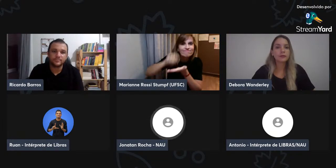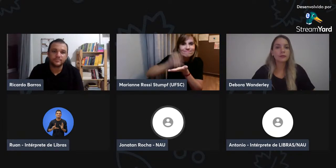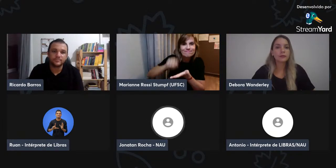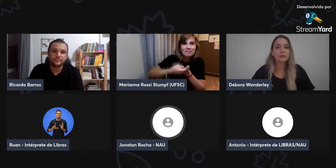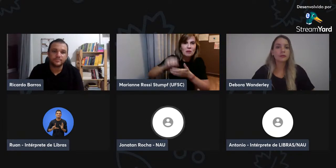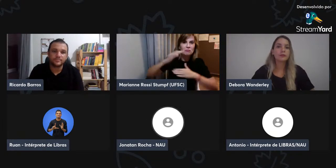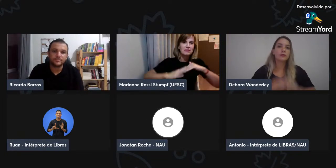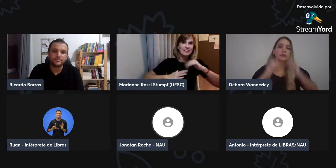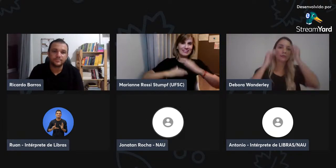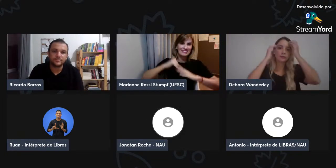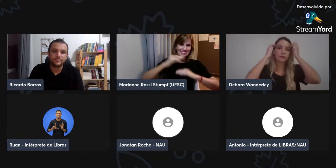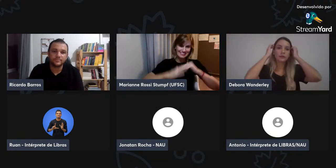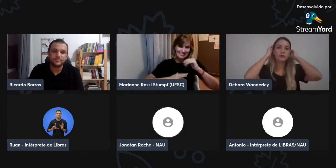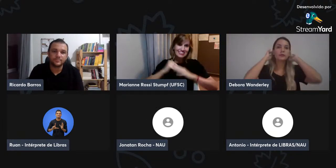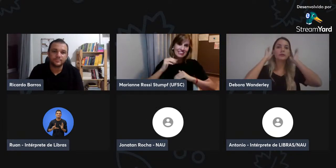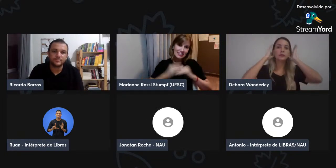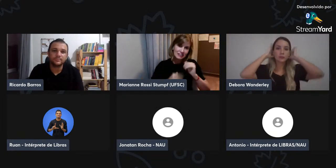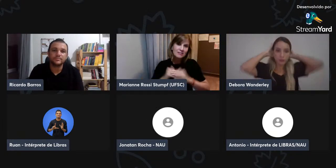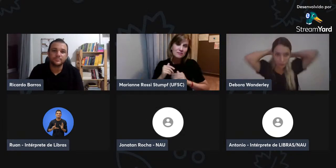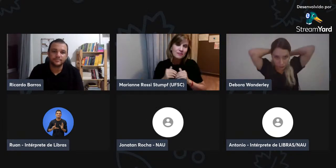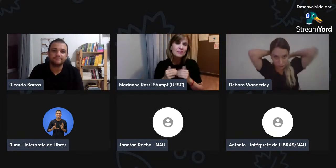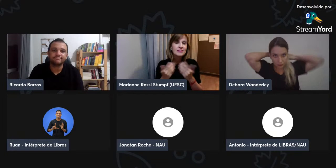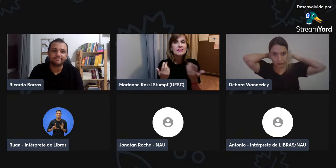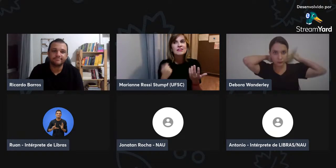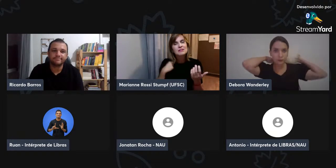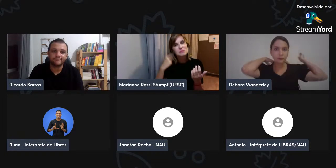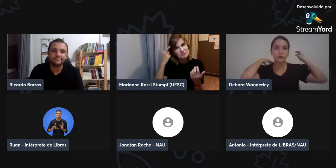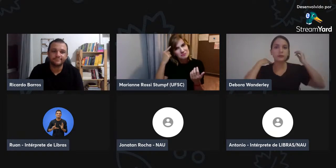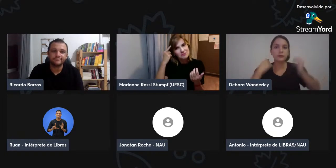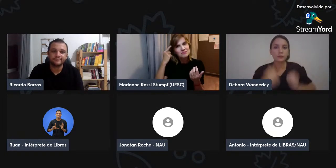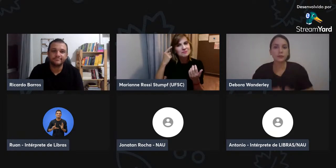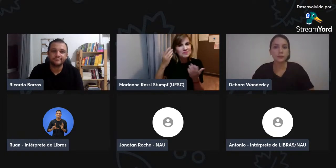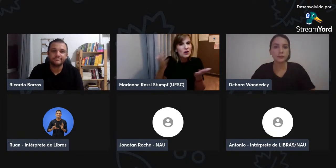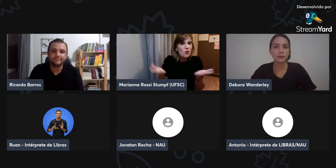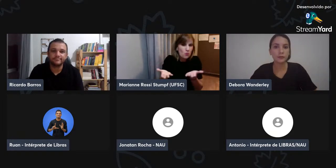mas alguns não querem usar a escrita, preferem.